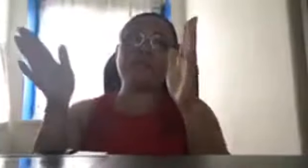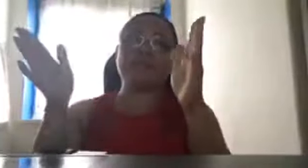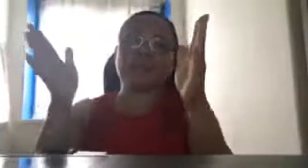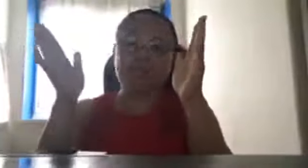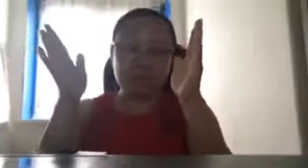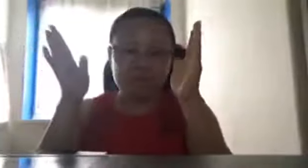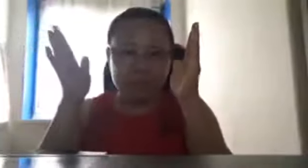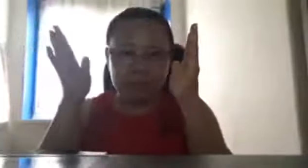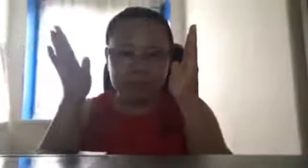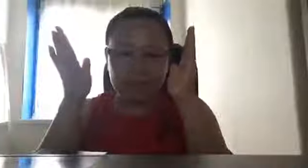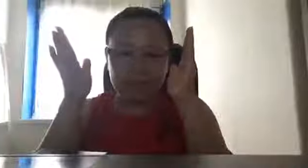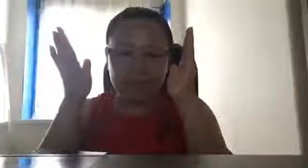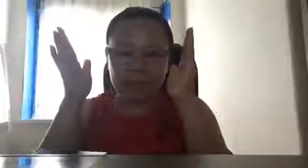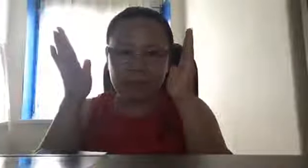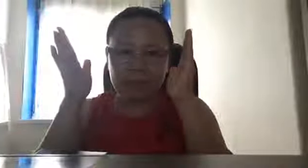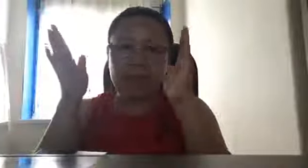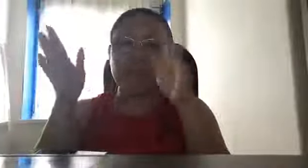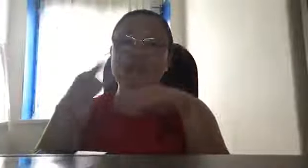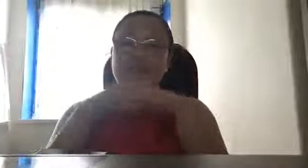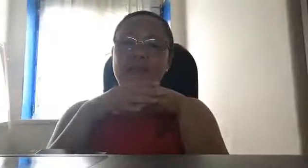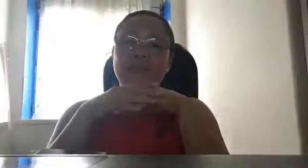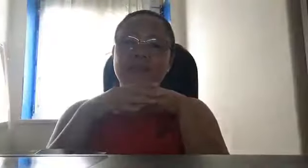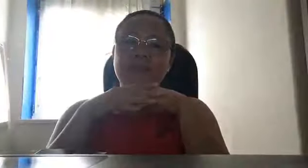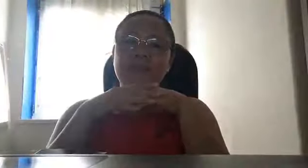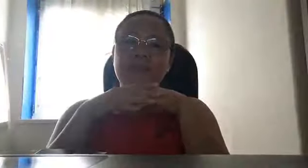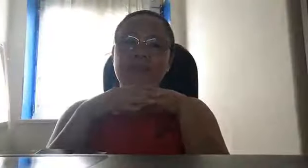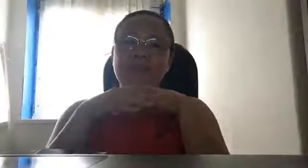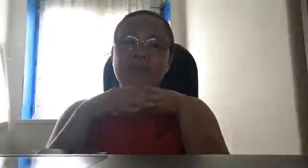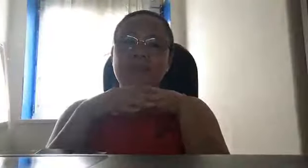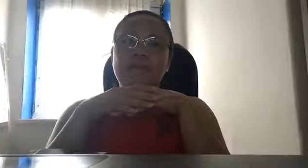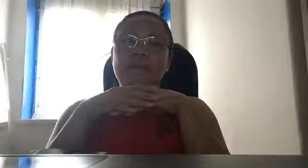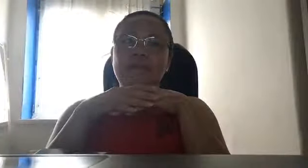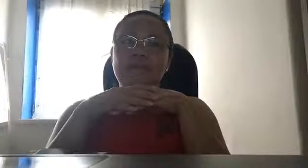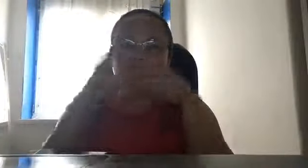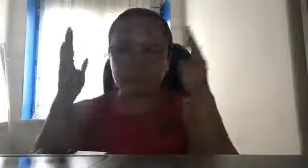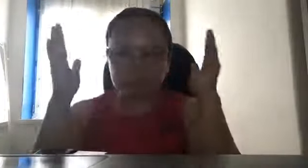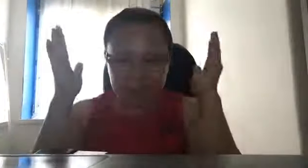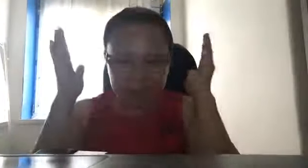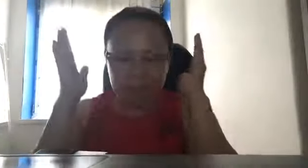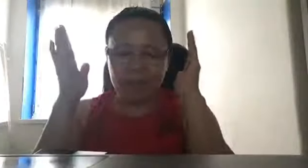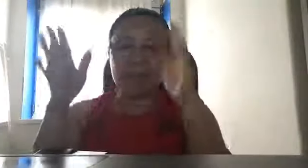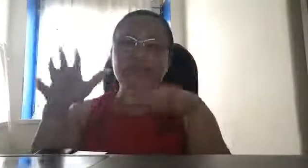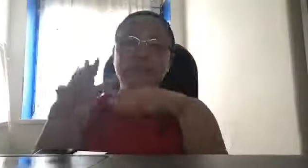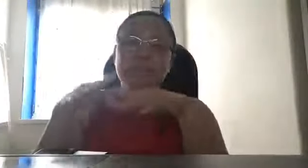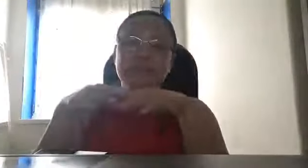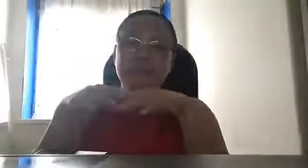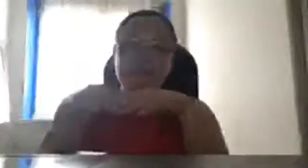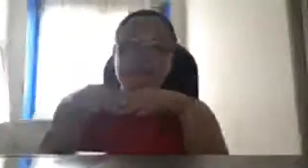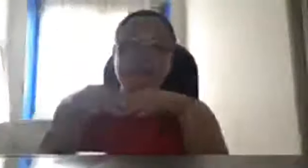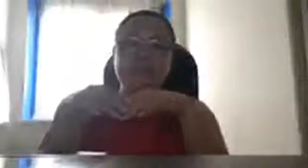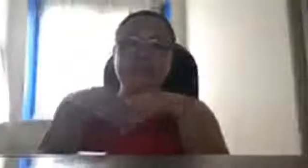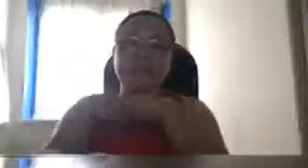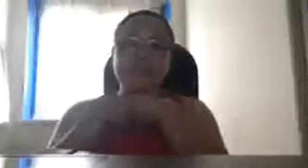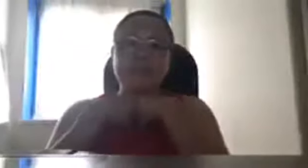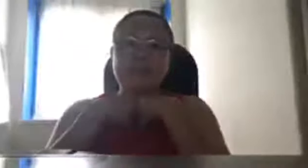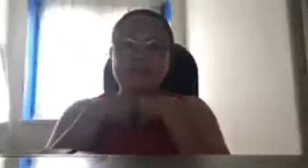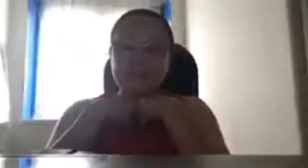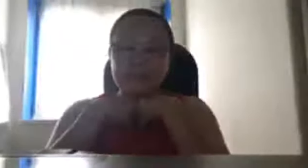ipagtatanggol namin, ang, Pilipinas, natural, nakapokus kami, sa Pilipinas, kasi,